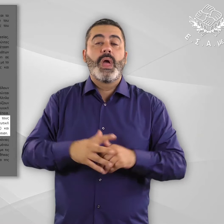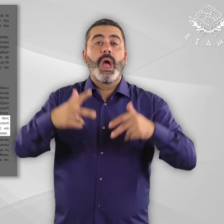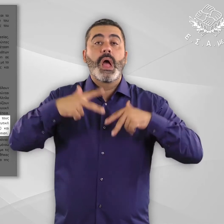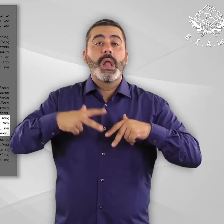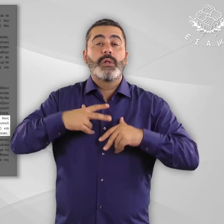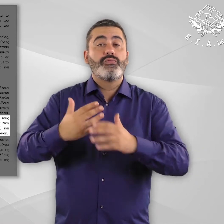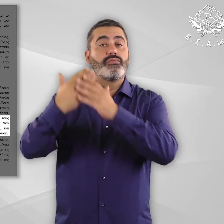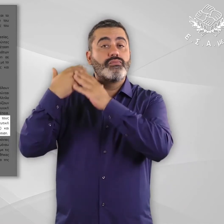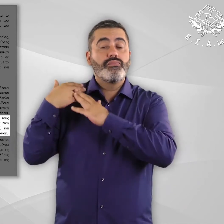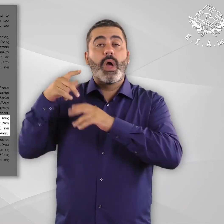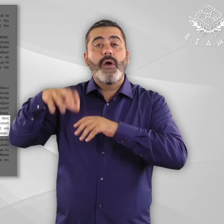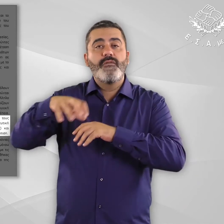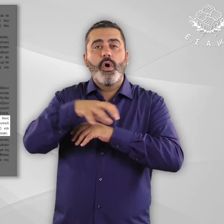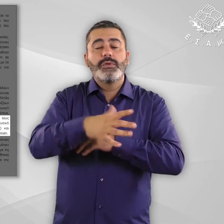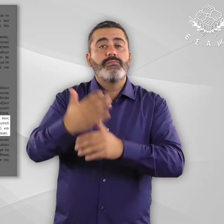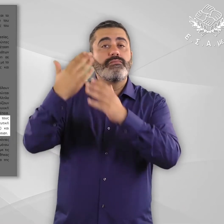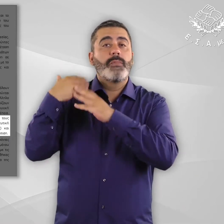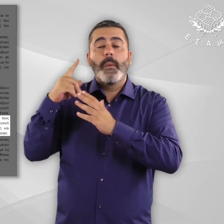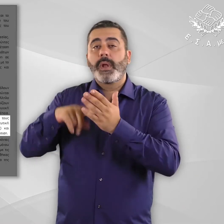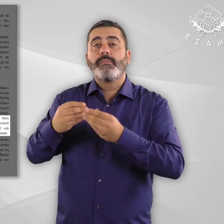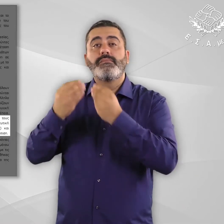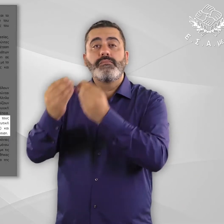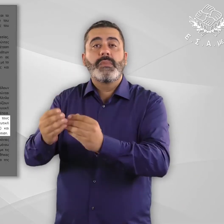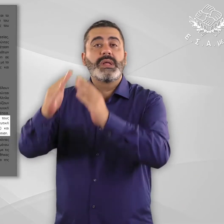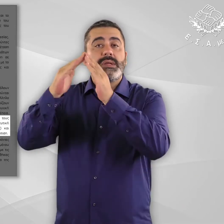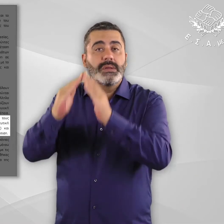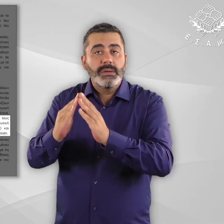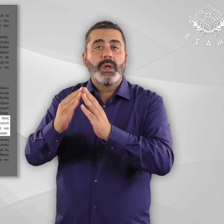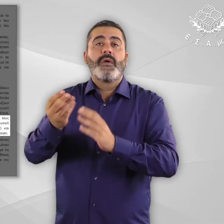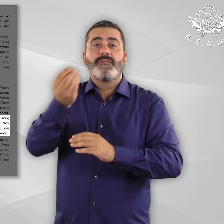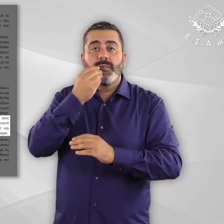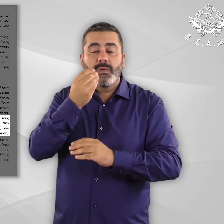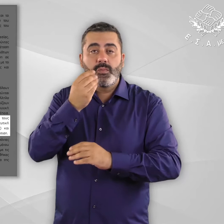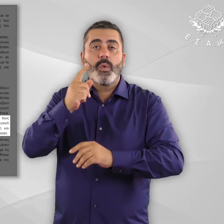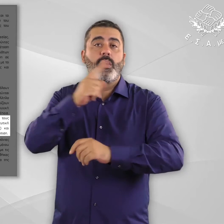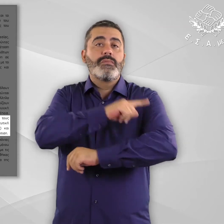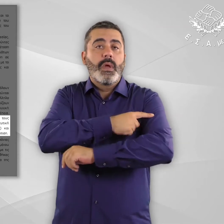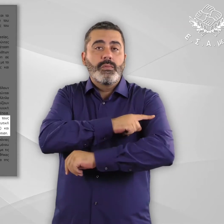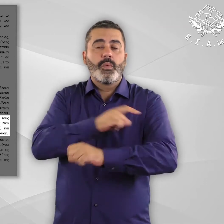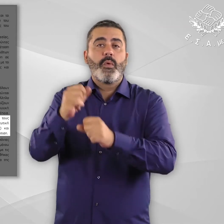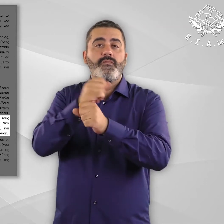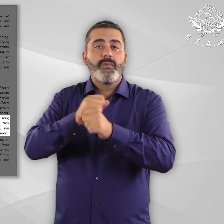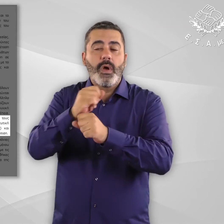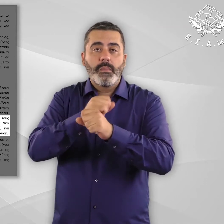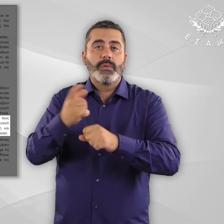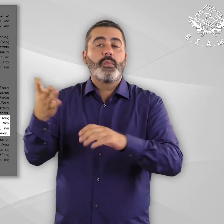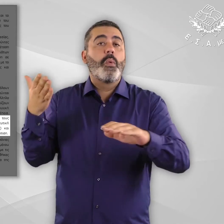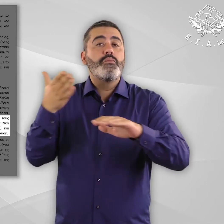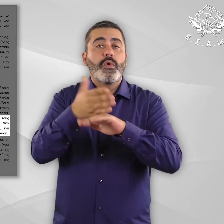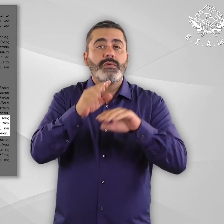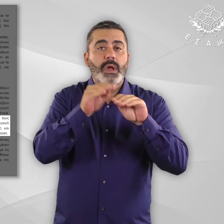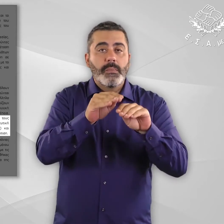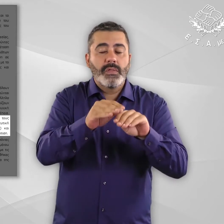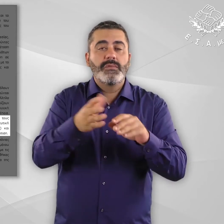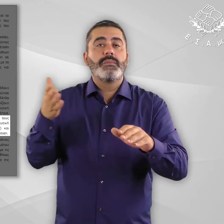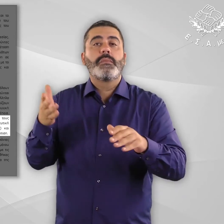υποχρεούνται να παρέχουν σε όλους τους ετούντες τα εργασί, σύντηση, πρόσβαση σε ιατροφαρμακευτική περίθαλψη, πρόσβαση στην